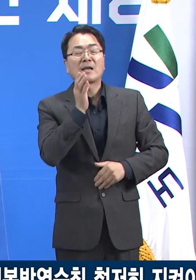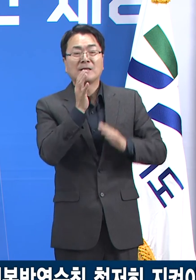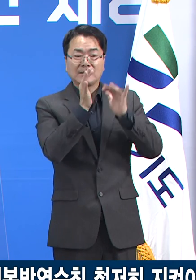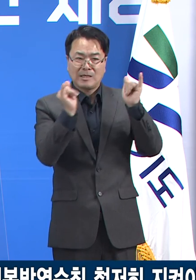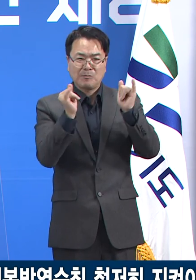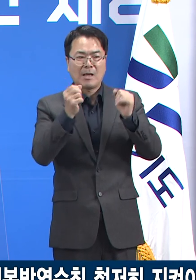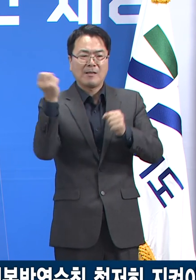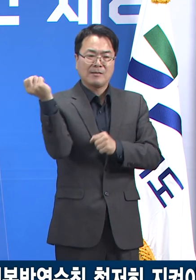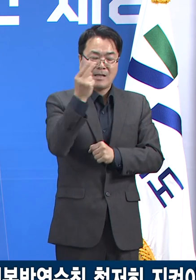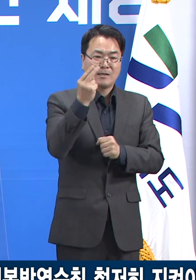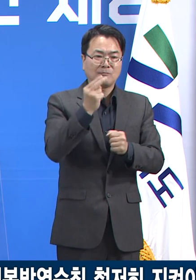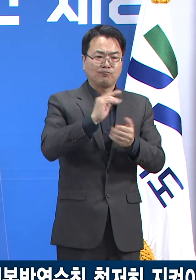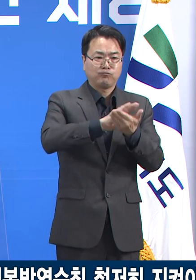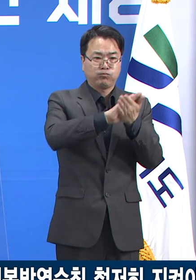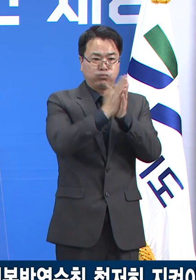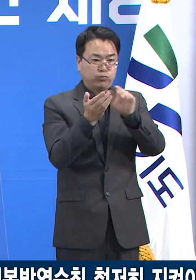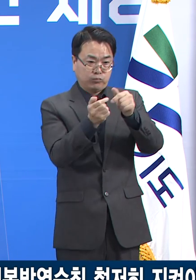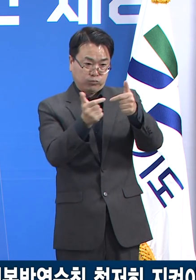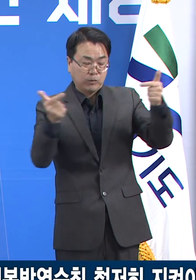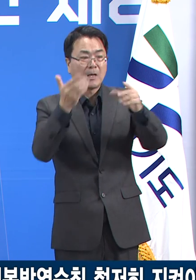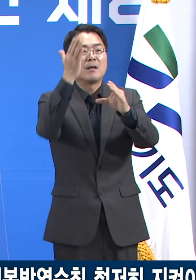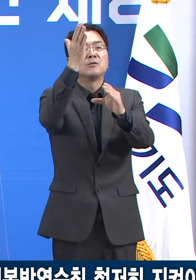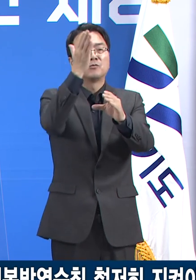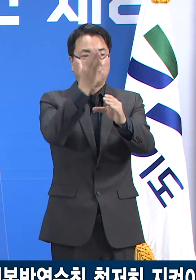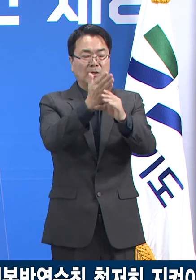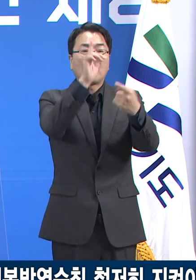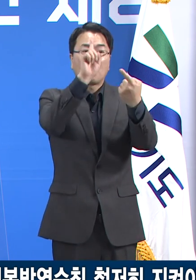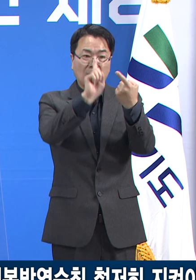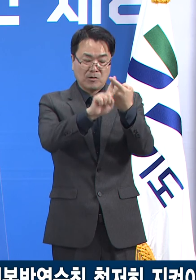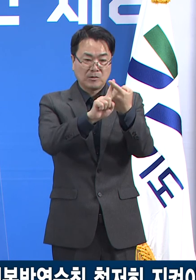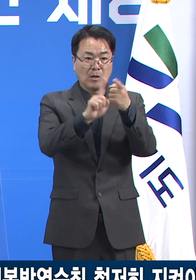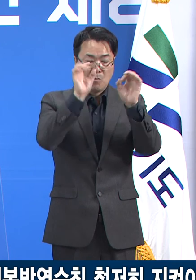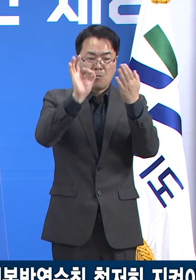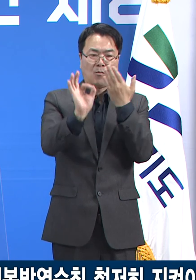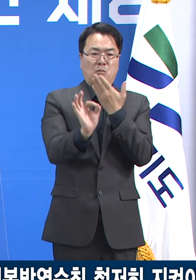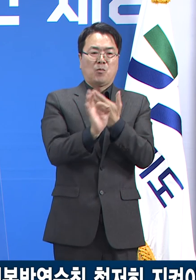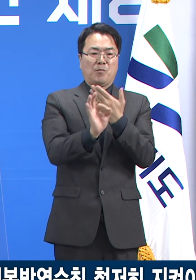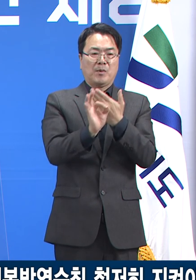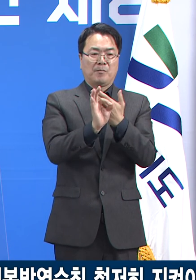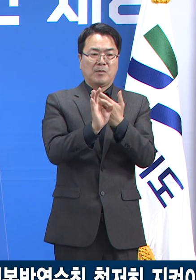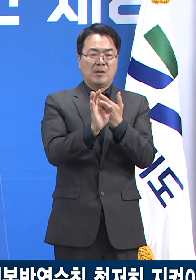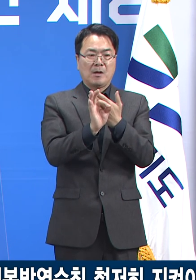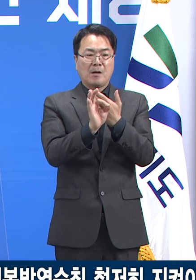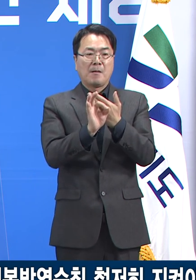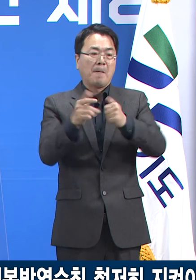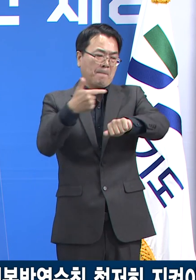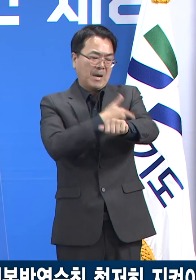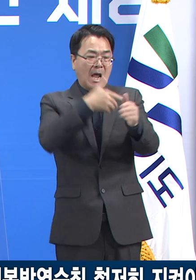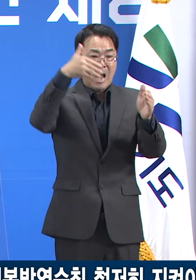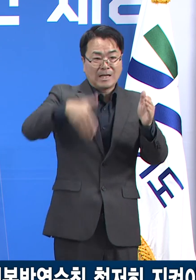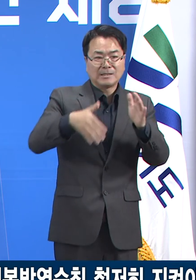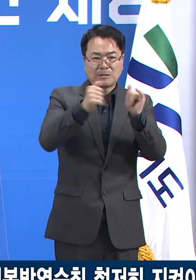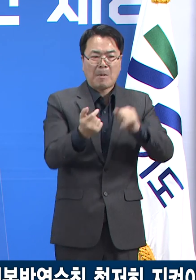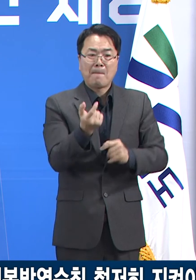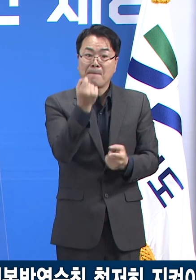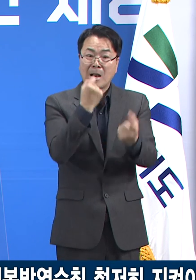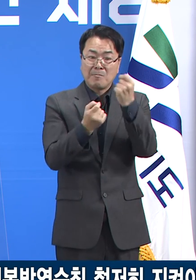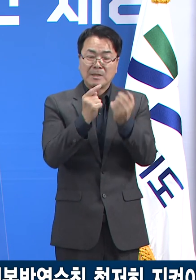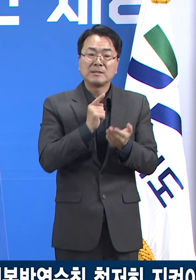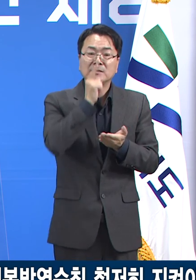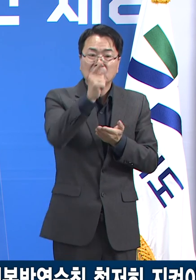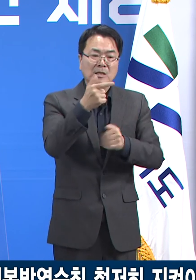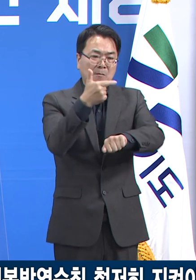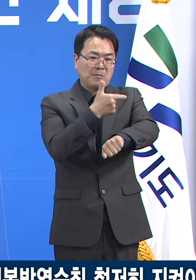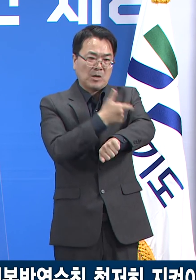있는 사례가 증가하고 있습니다. 따라서 아직 백신을 맞지 않으신 분들은 조숙히 백신 접종에 참여해